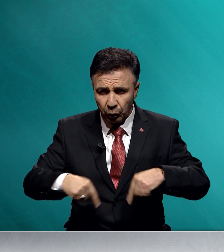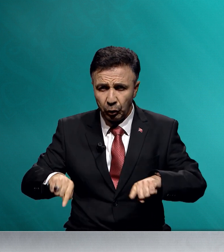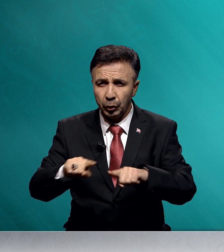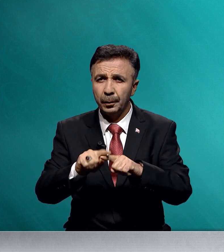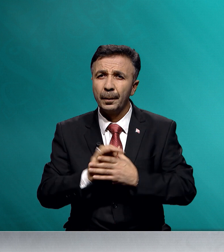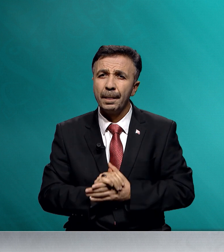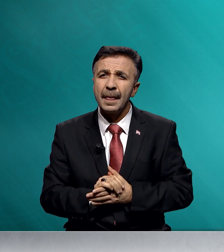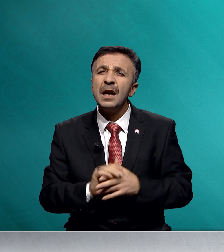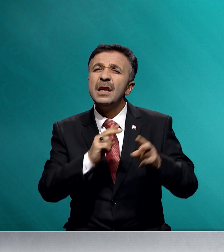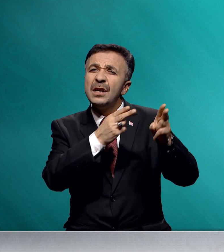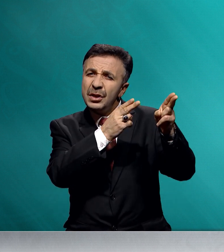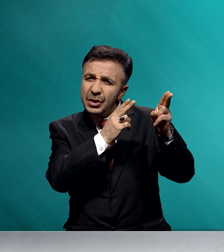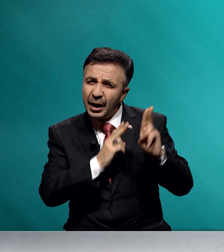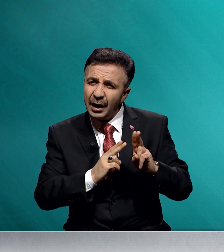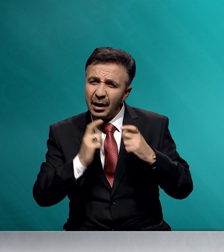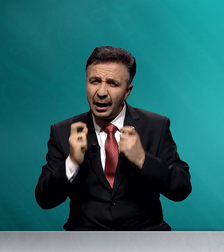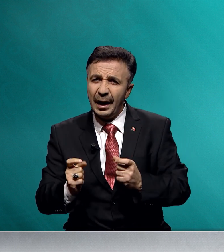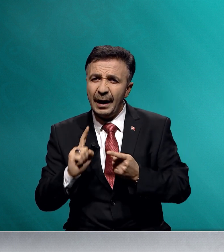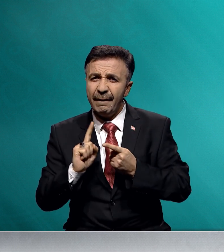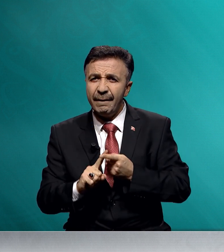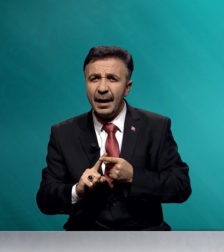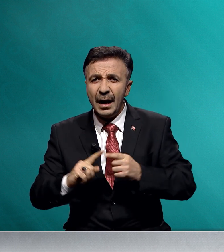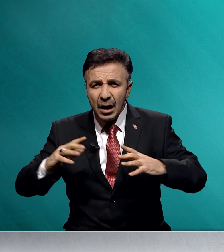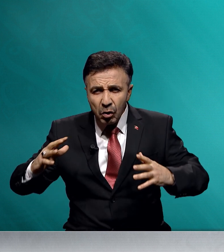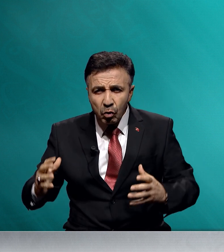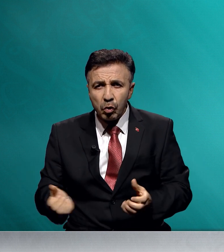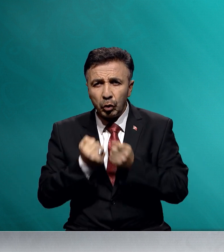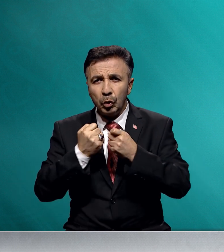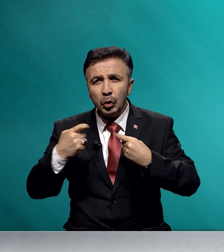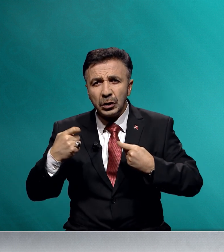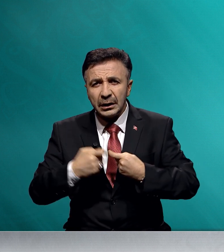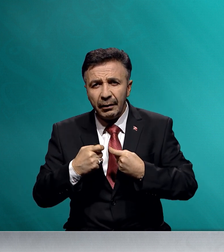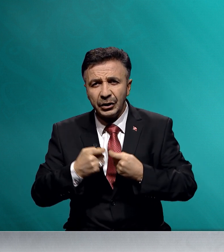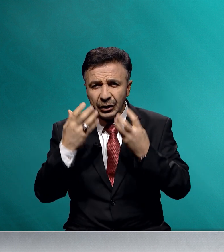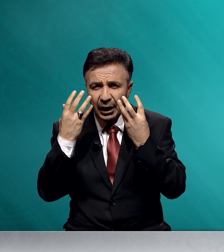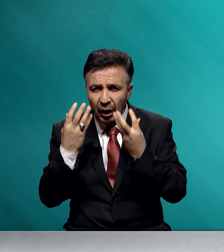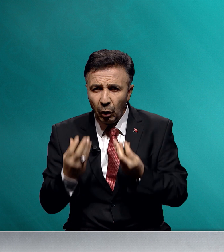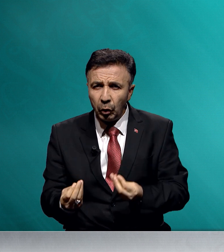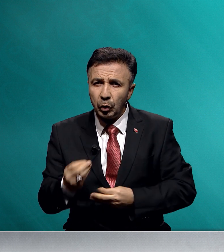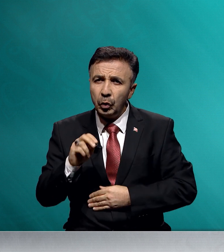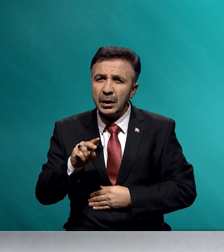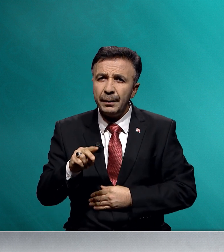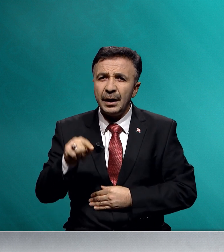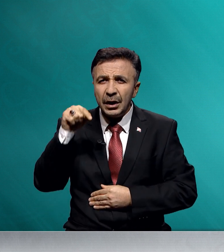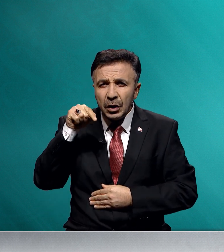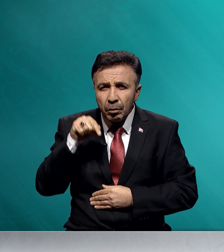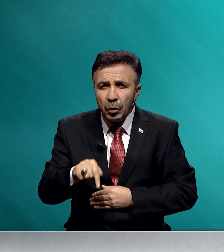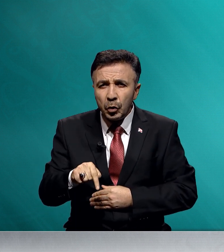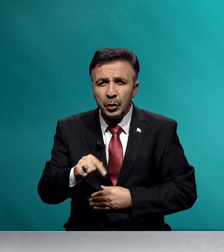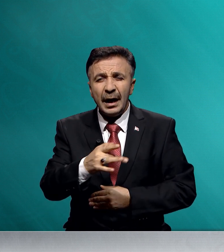Çanakkale ve Kurtulus savaşında olduğu gibi bugün de